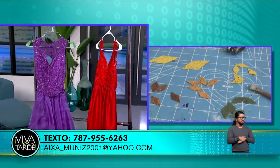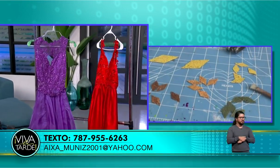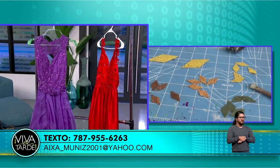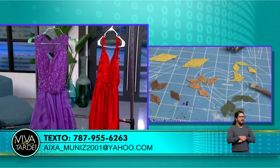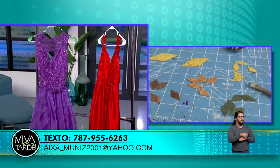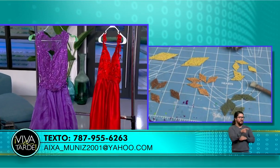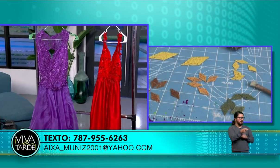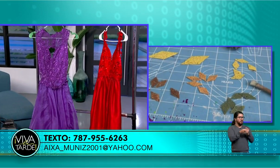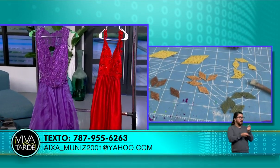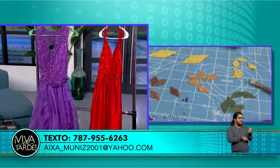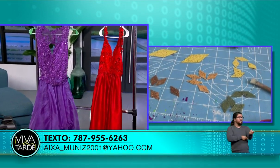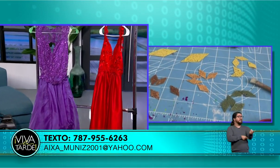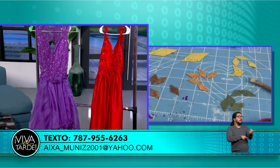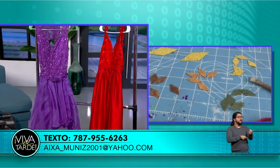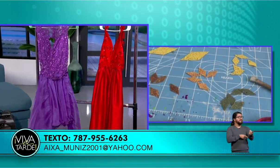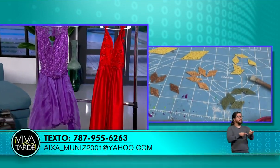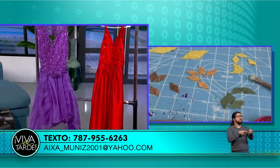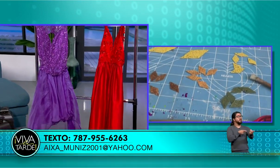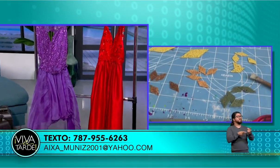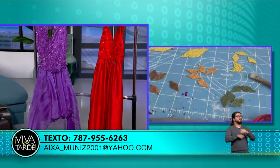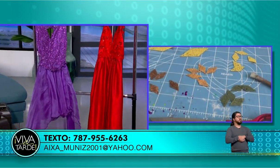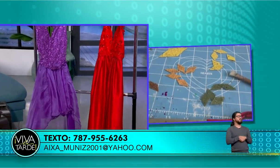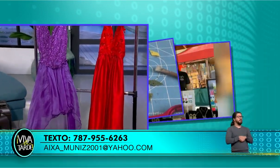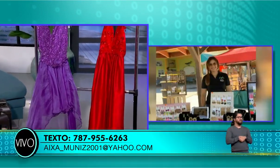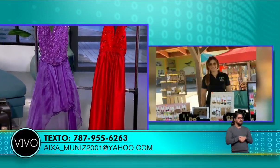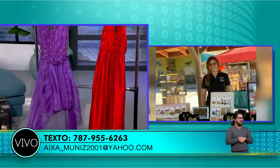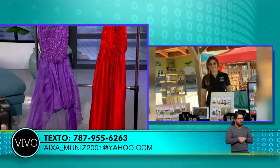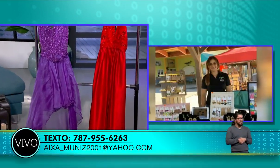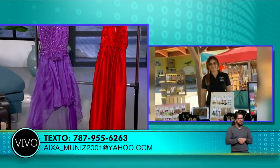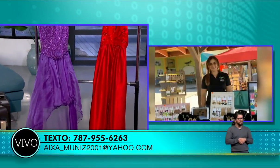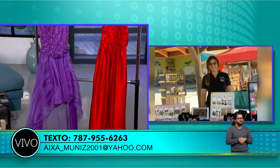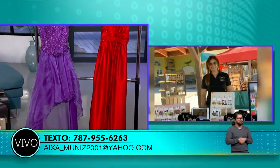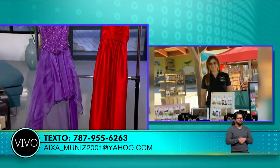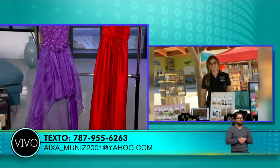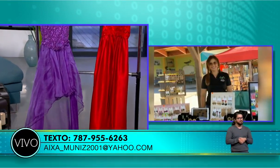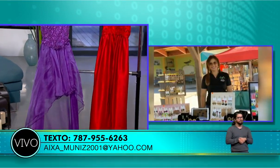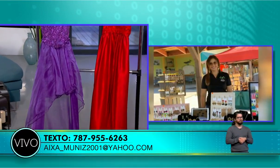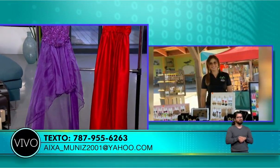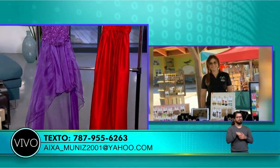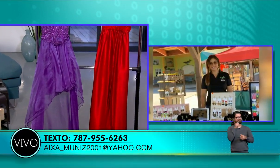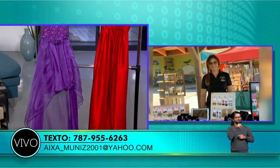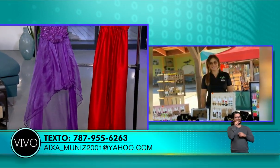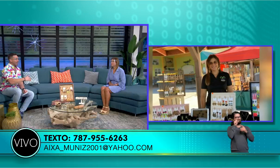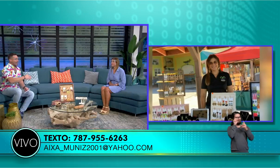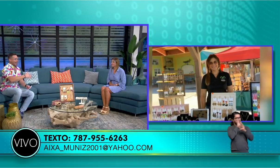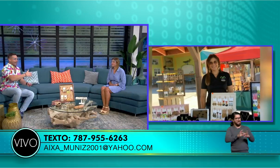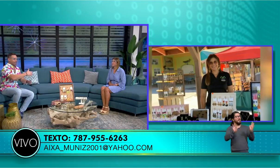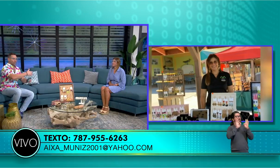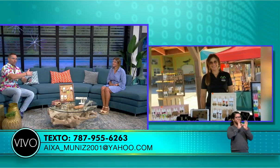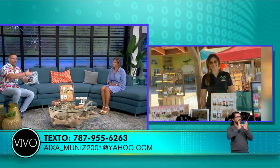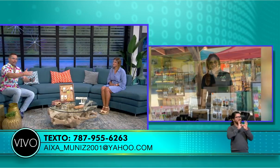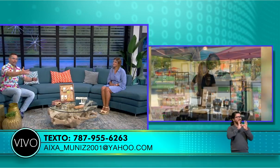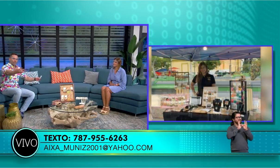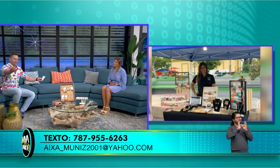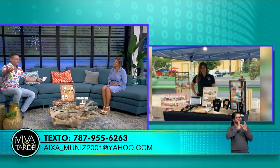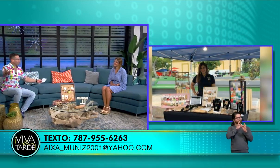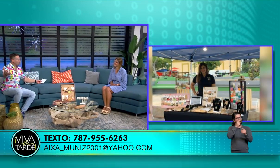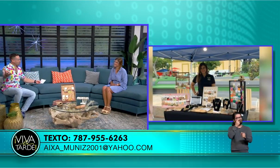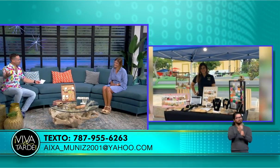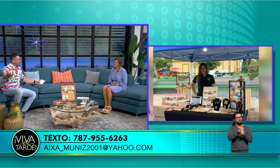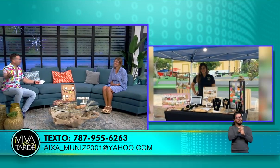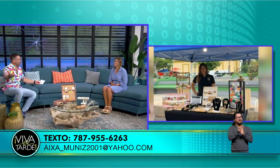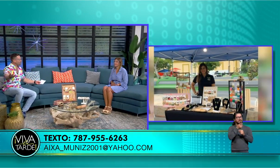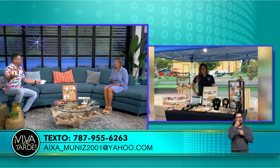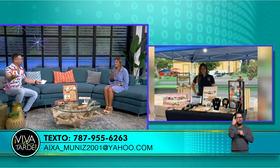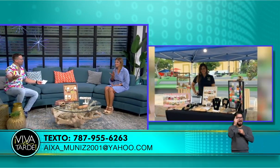diseños. Pero esto es bien importante. Pero lo que más he estado realizando han sido los diseños de la joyería. Pero lo más importante es llevar a toda nuestra